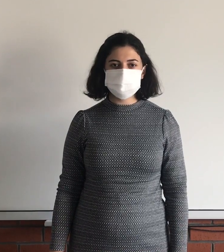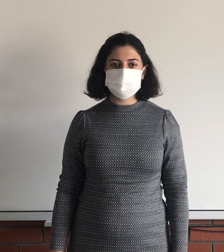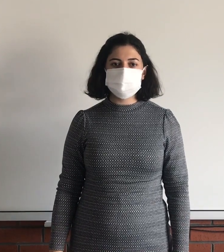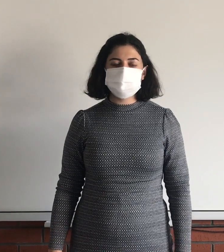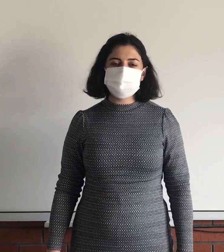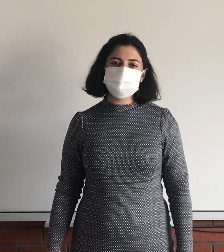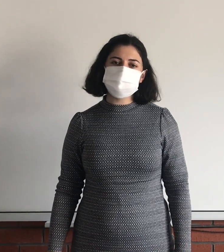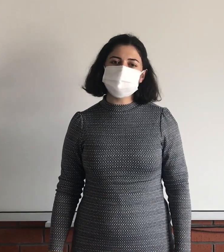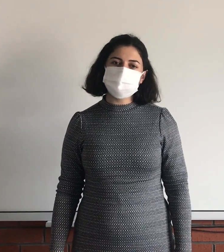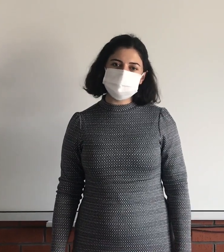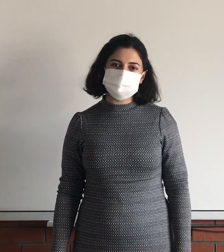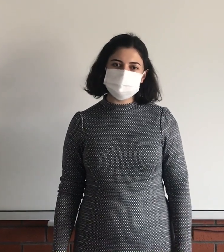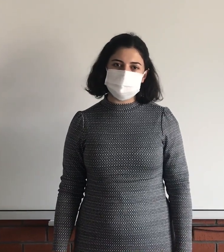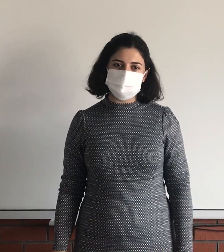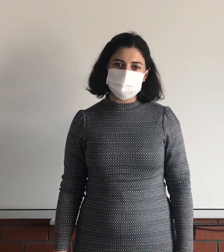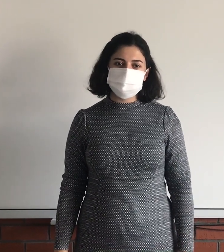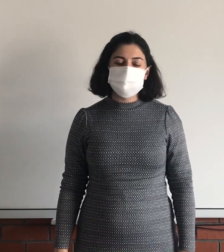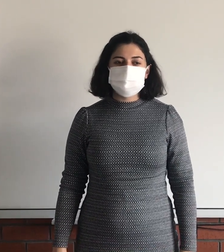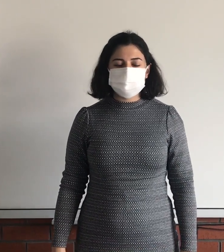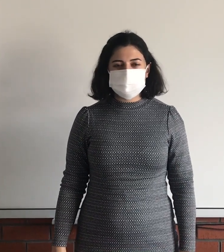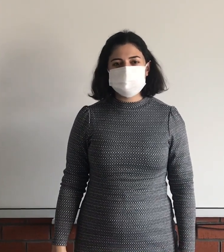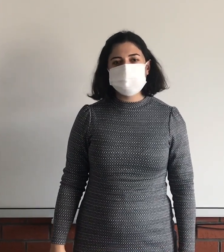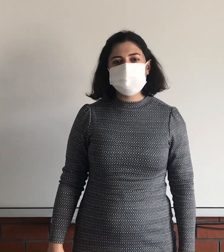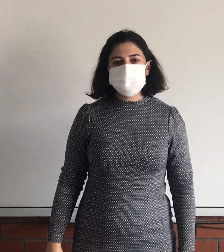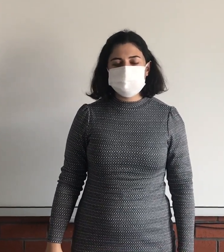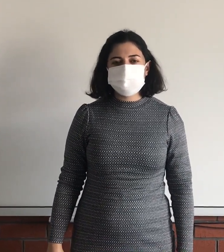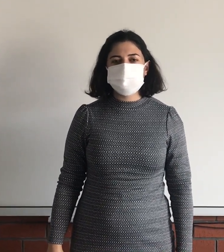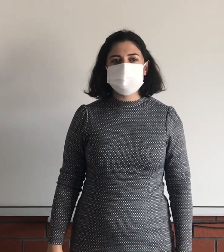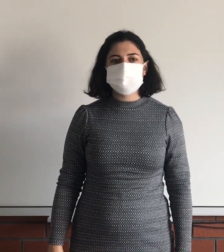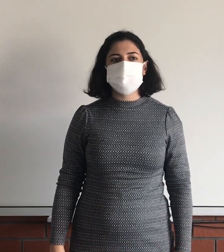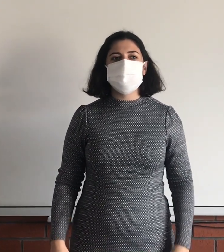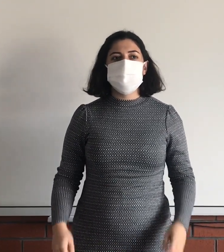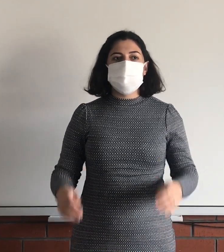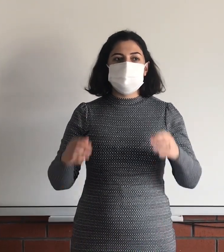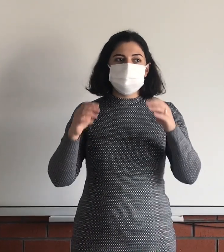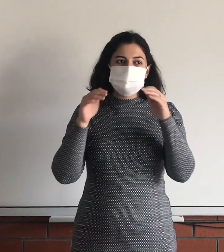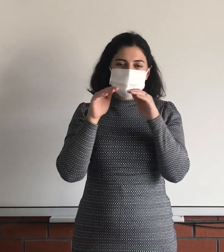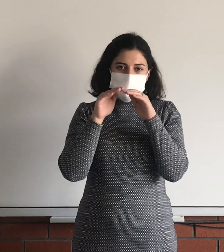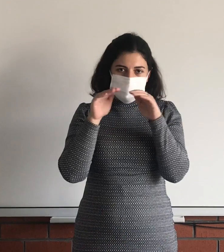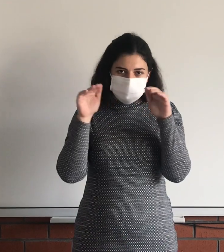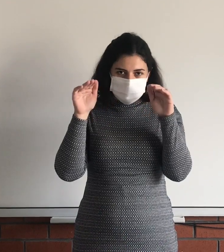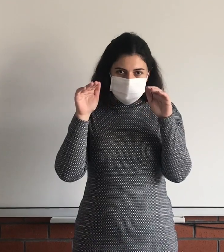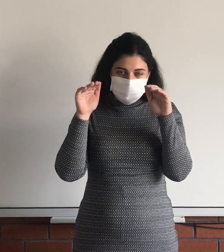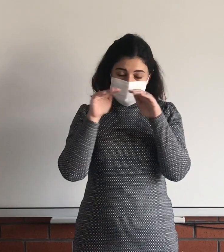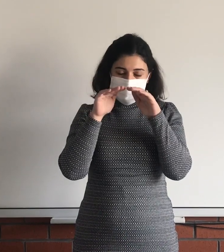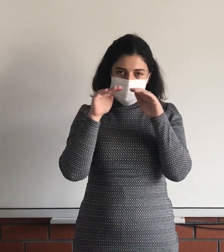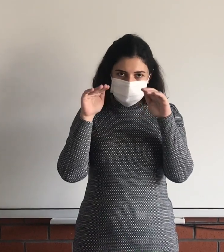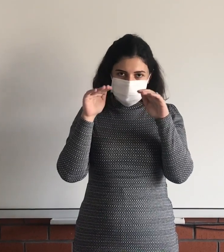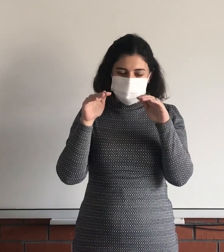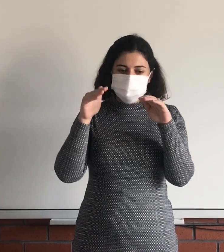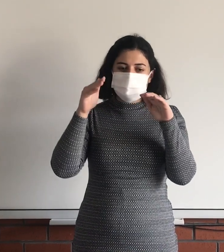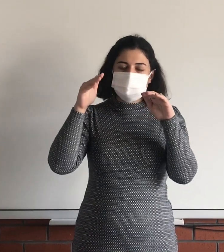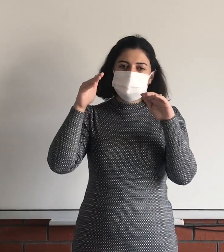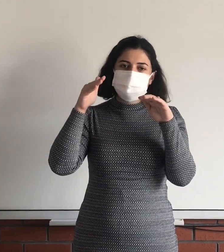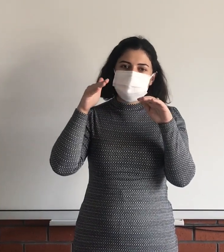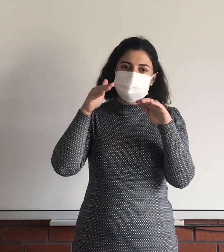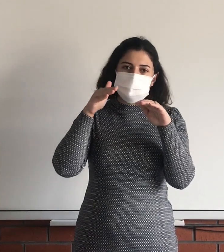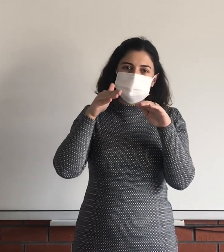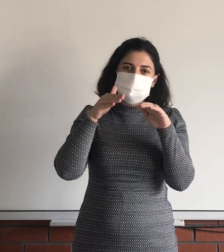Şimdi sıra vadiye geldi. Vadiler için demiştik ki bir yeryüzü bir yeryüzünü akarsularla